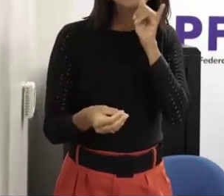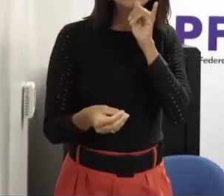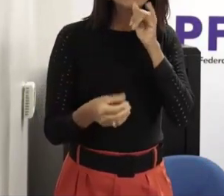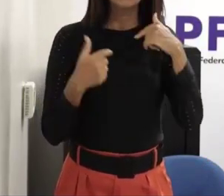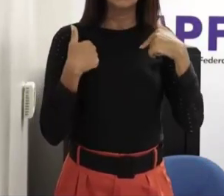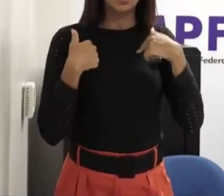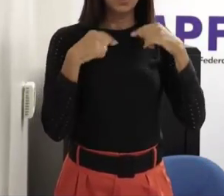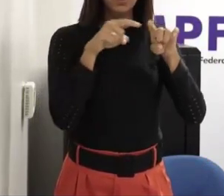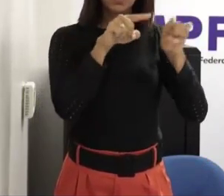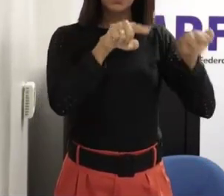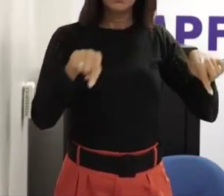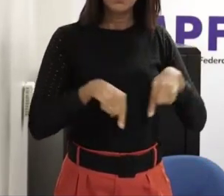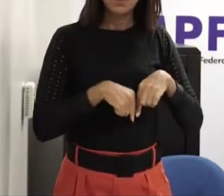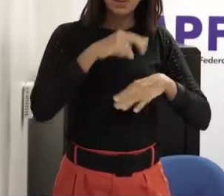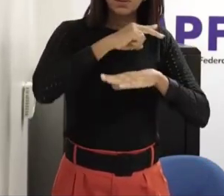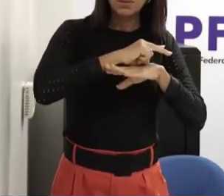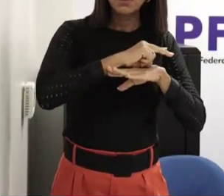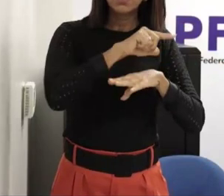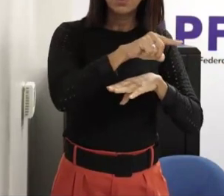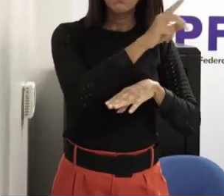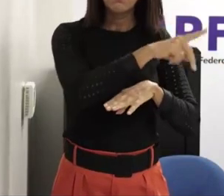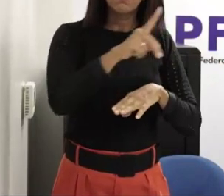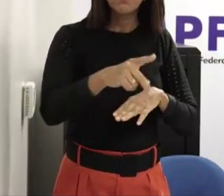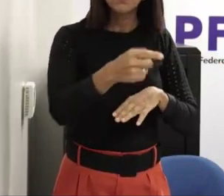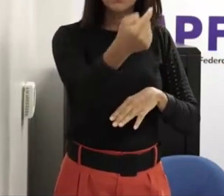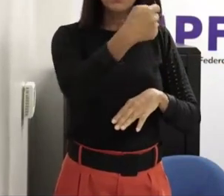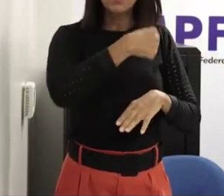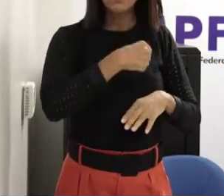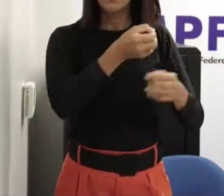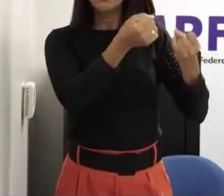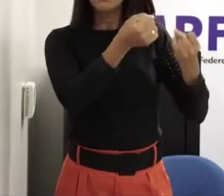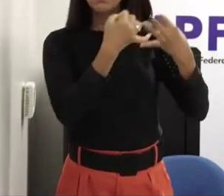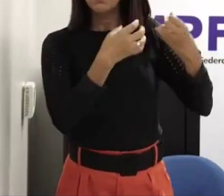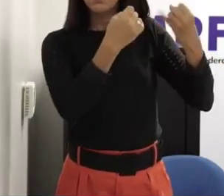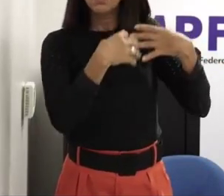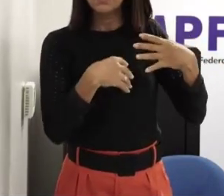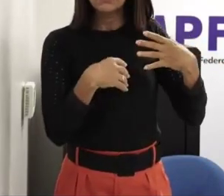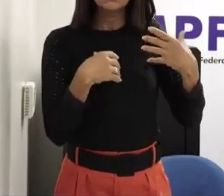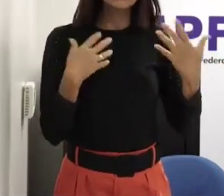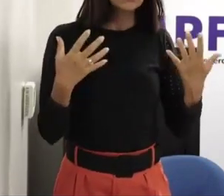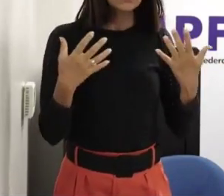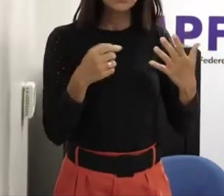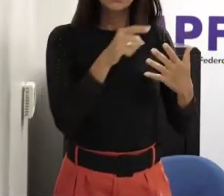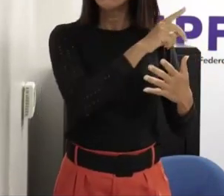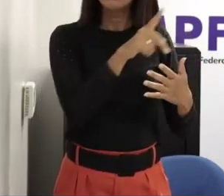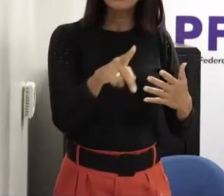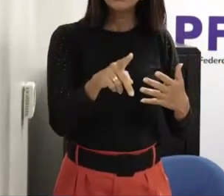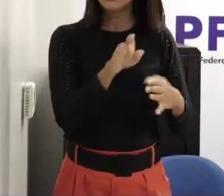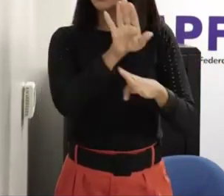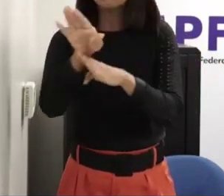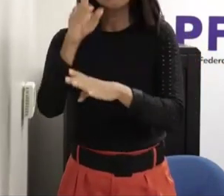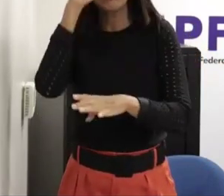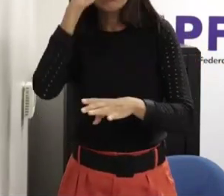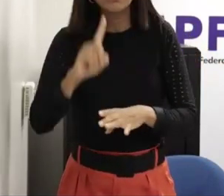que sofrem demais escutar que fulano está sendo abusado e às vezes o professor não sabe direito o caminho de fazer